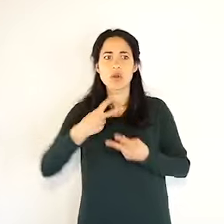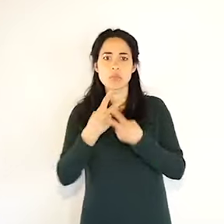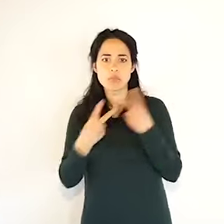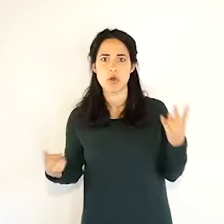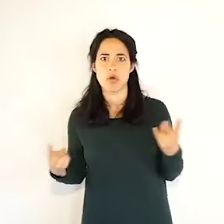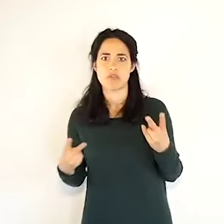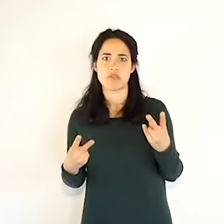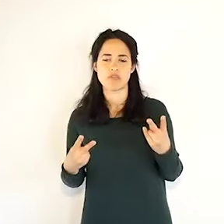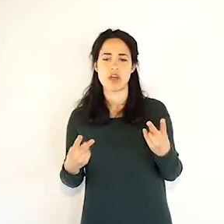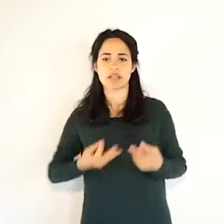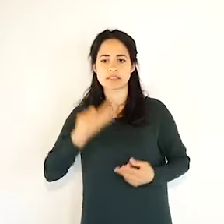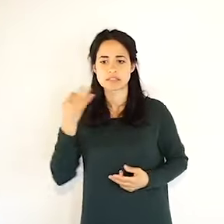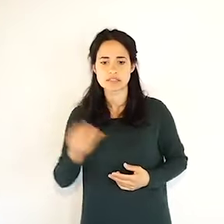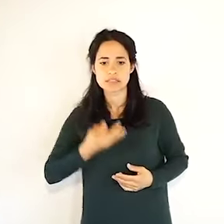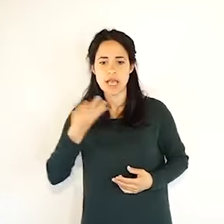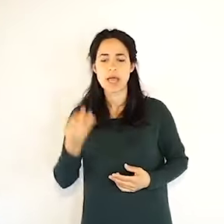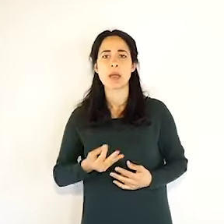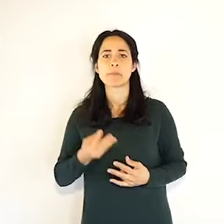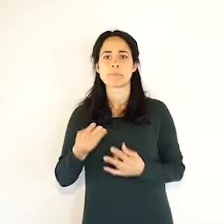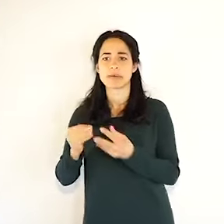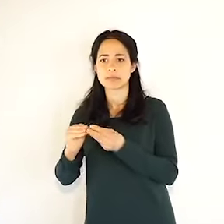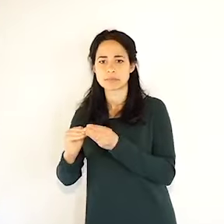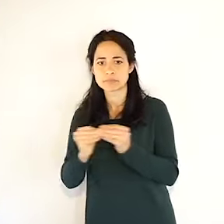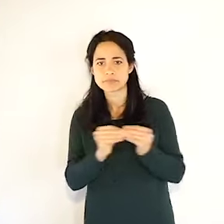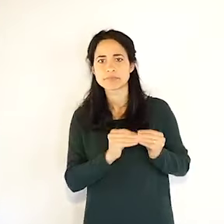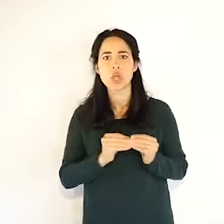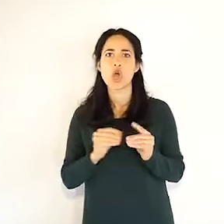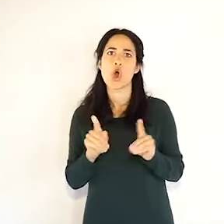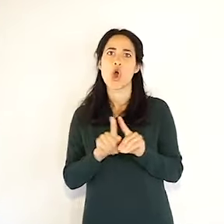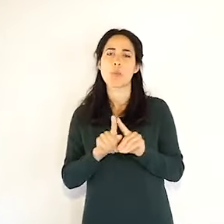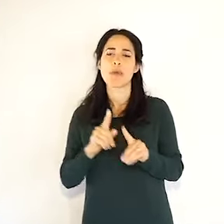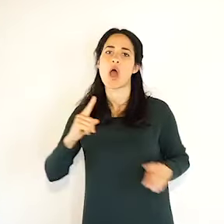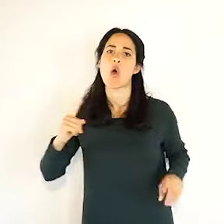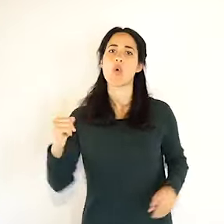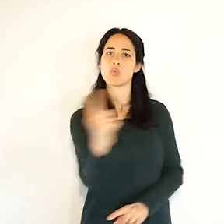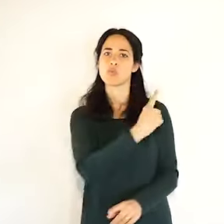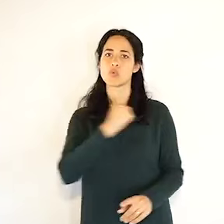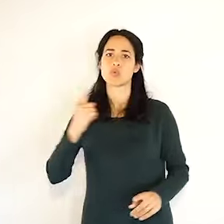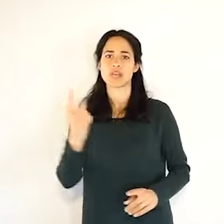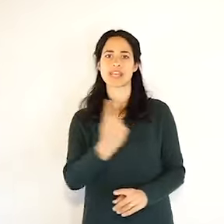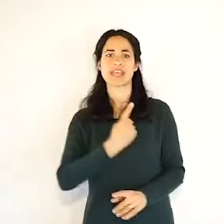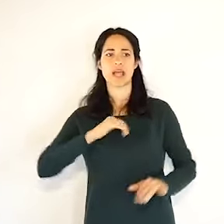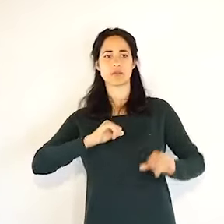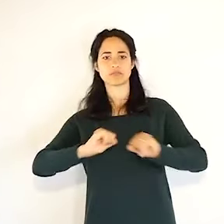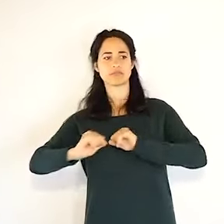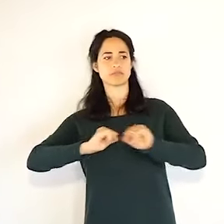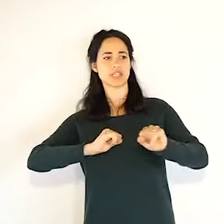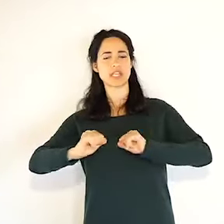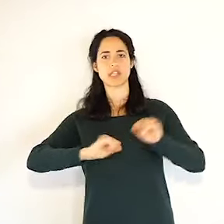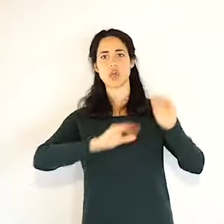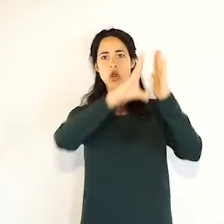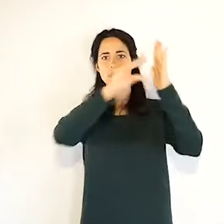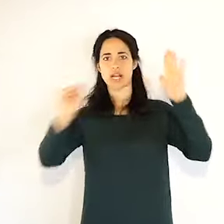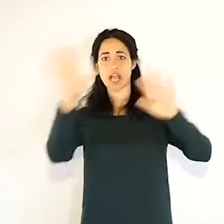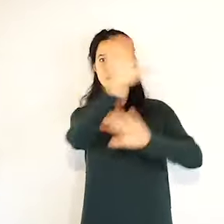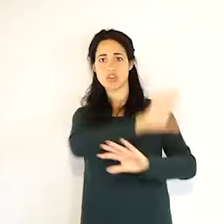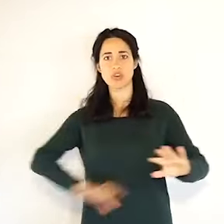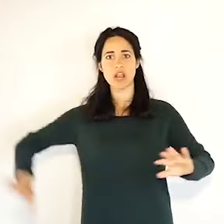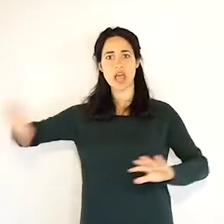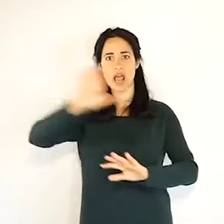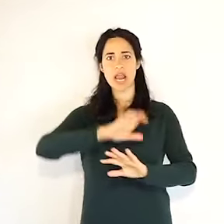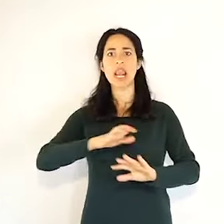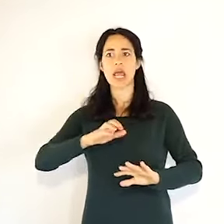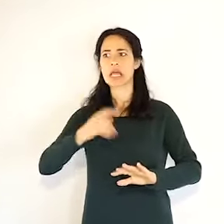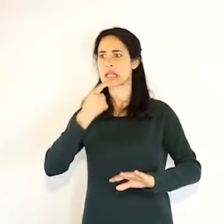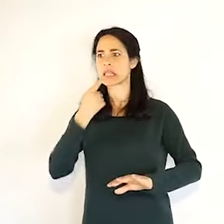provvede a collocare i pazienti nel momento in cui hanno bisogno. In questo caso la regia sarà